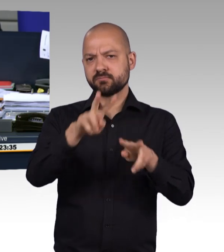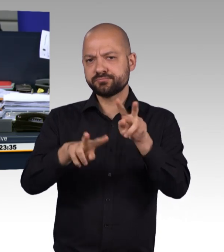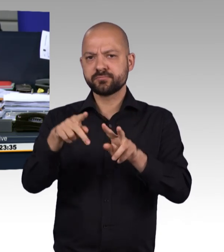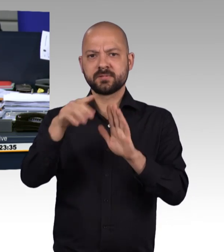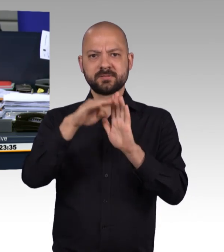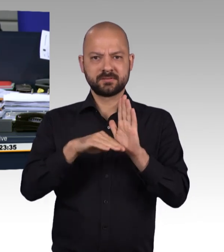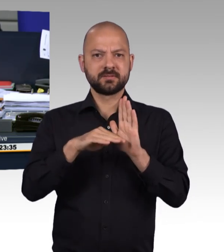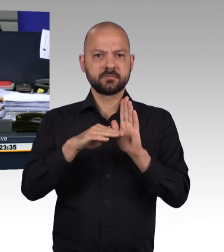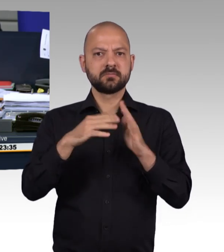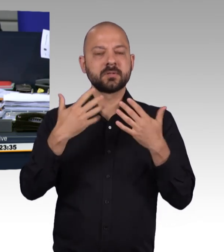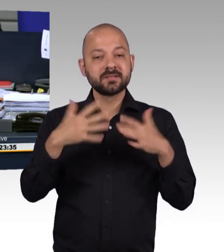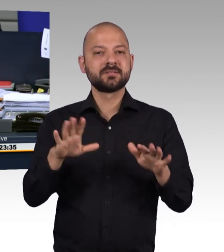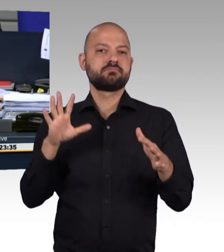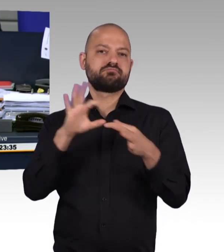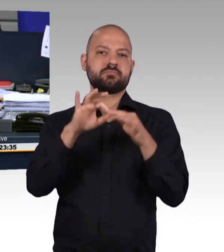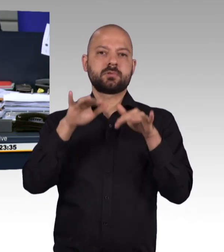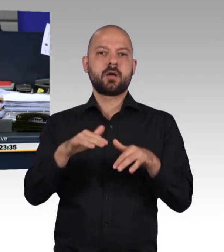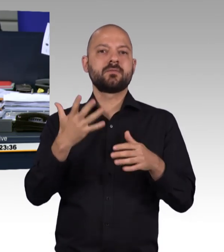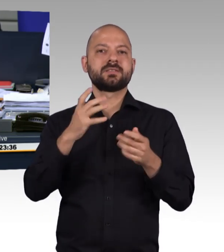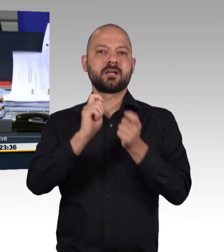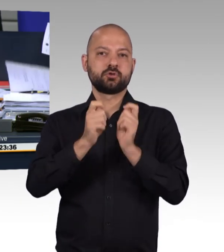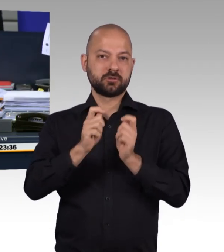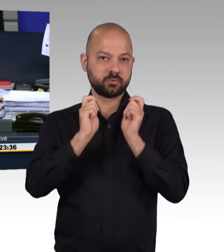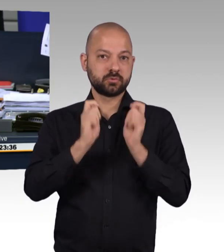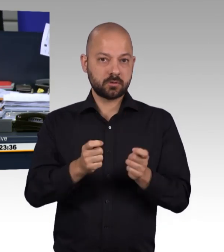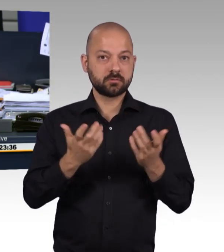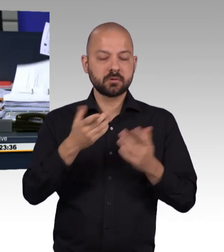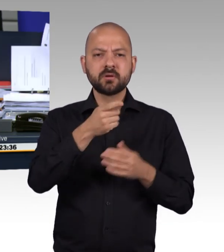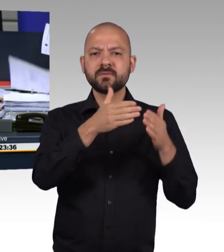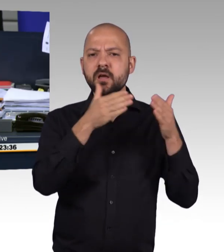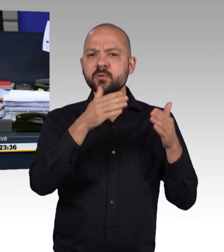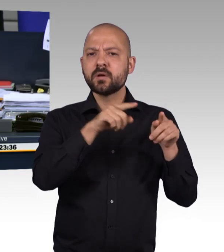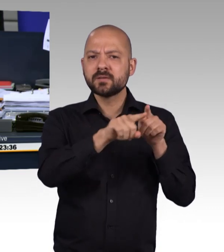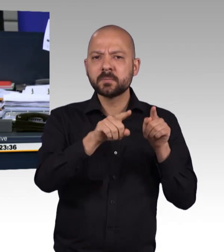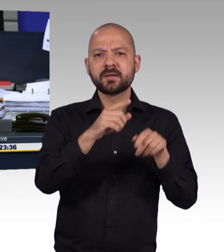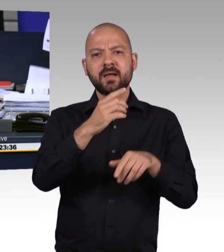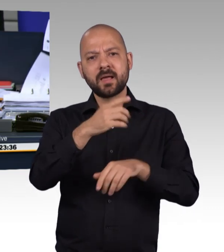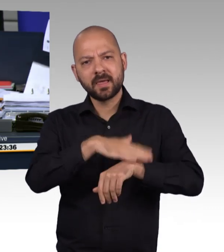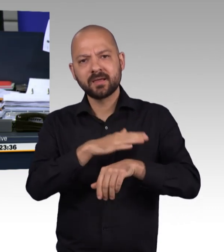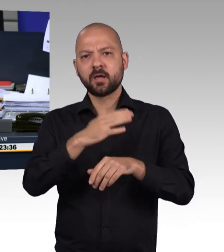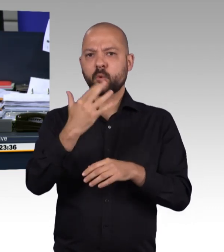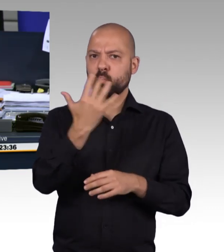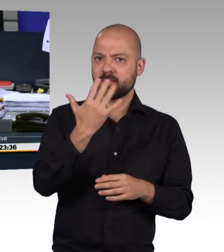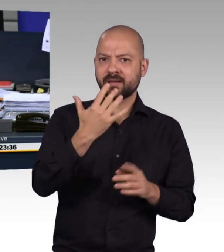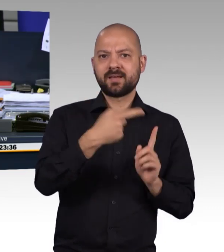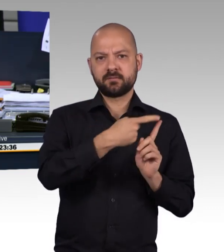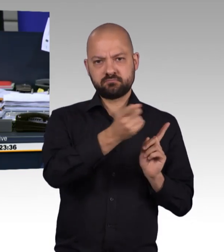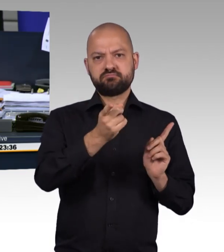Entschließungsantrag der Fraktionen der FDP, der Linken und Bündnis 90 Grüne. Interfraktionell sind 38 Minuten